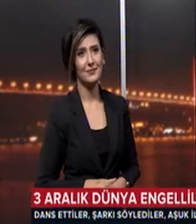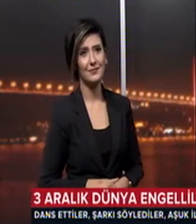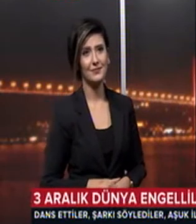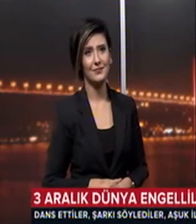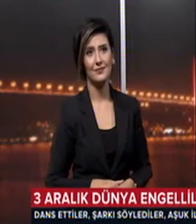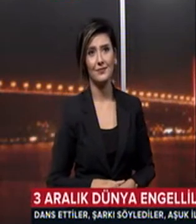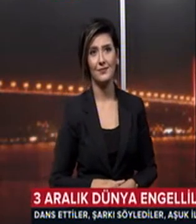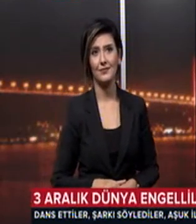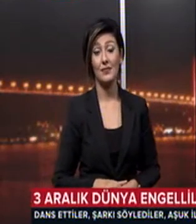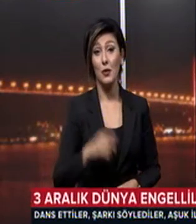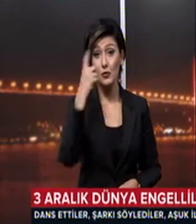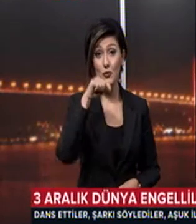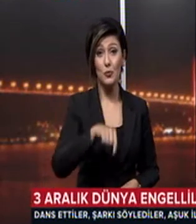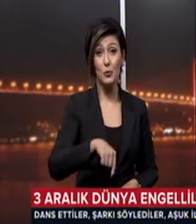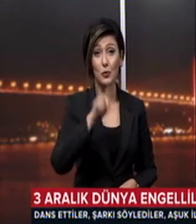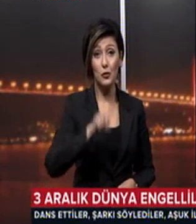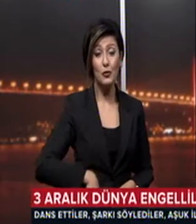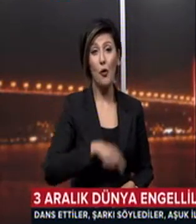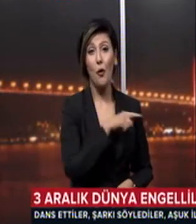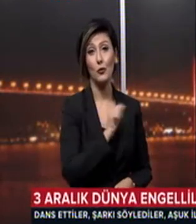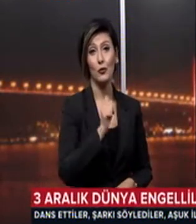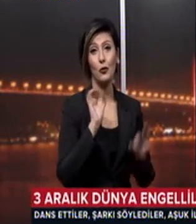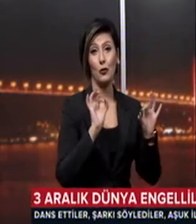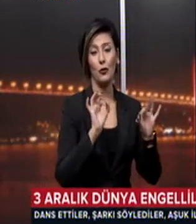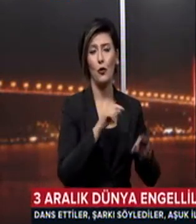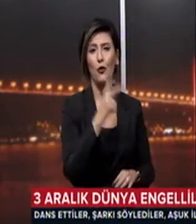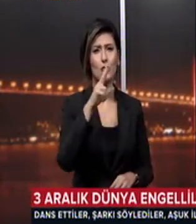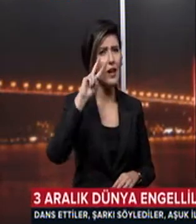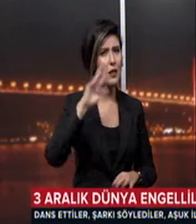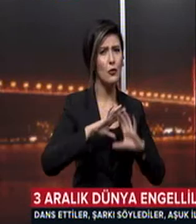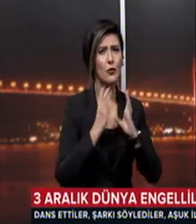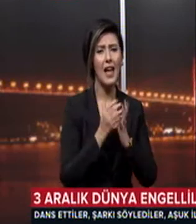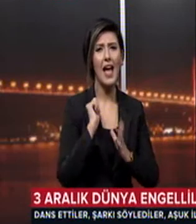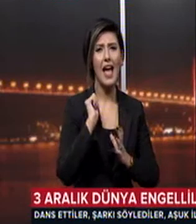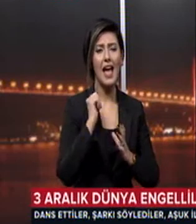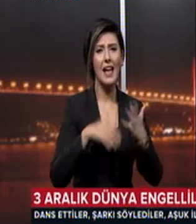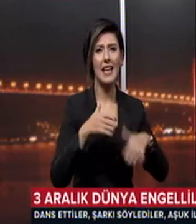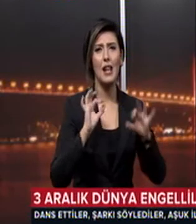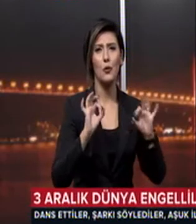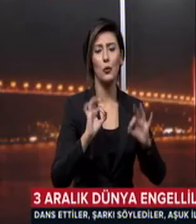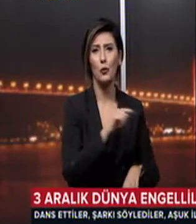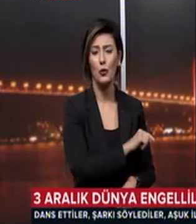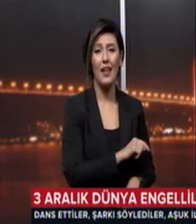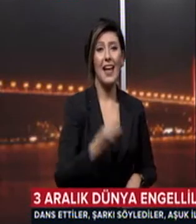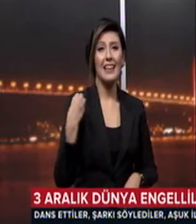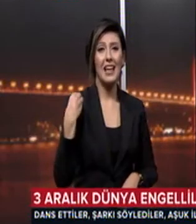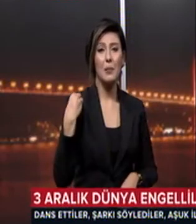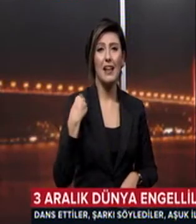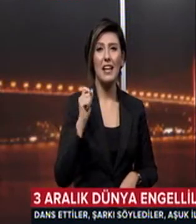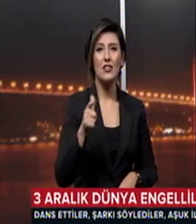Çünkü bugün onların günü 3 Aralık Dünya Engelliler Günü Yeni Mahalle İlçe Milli Eğitim Müdürlüğü